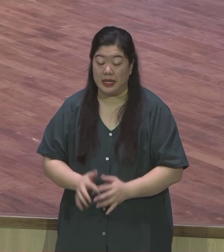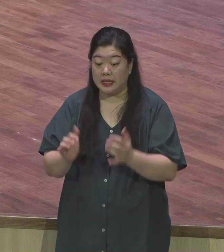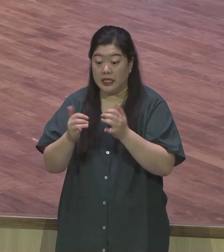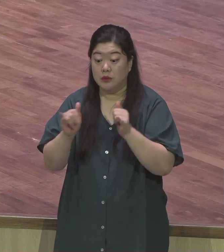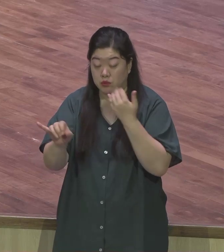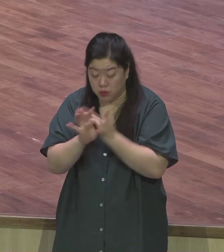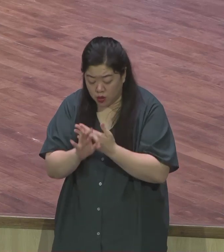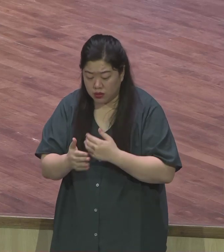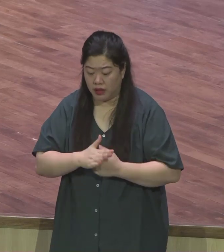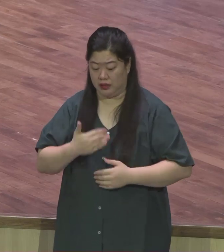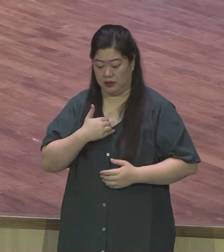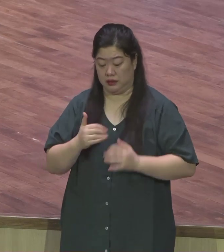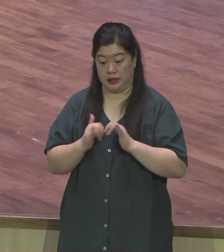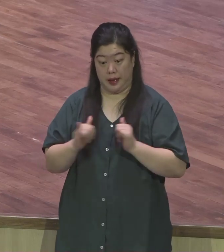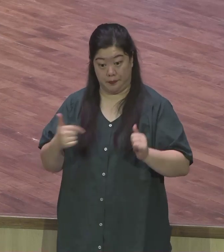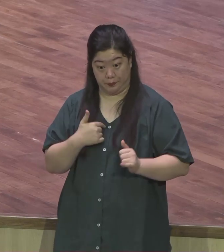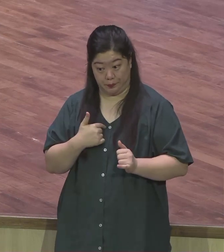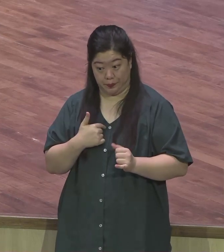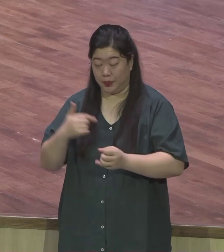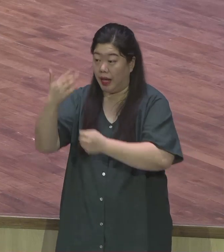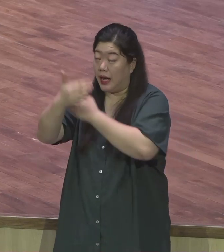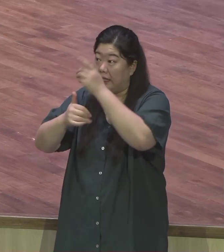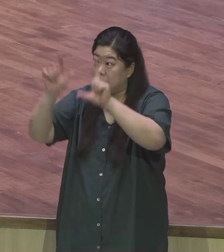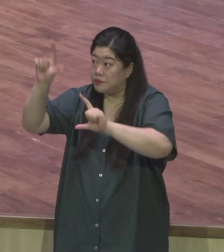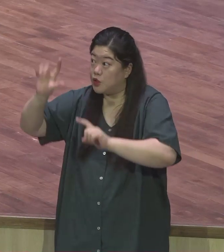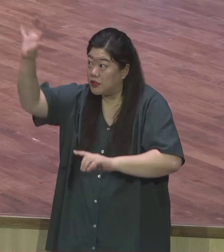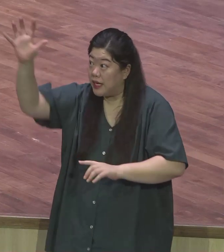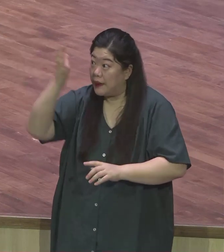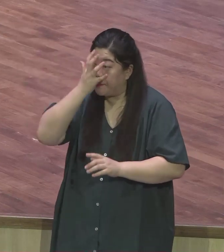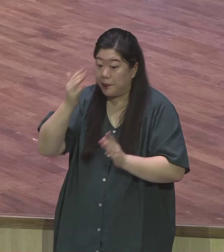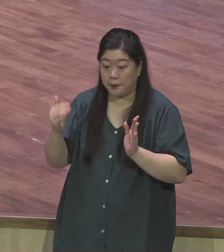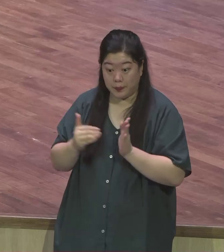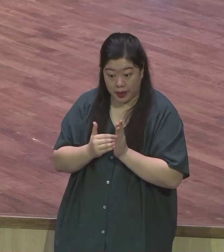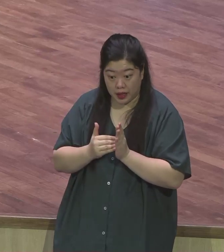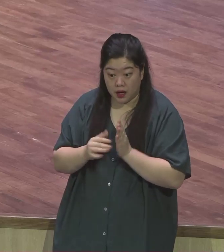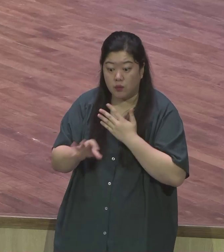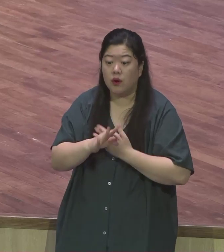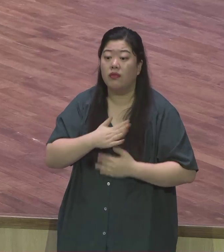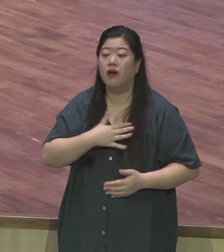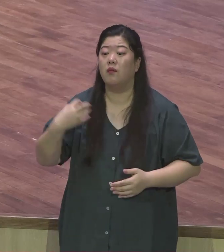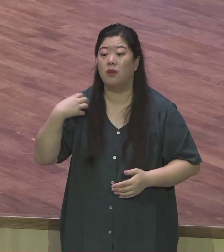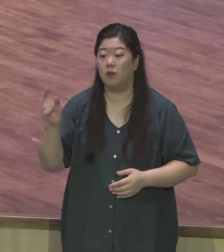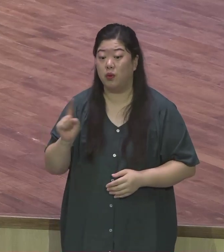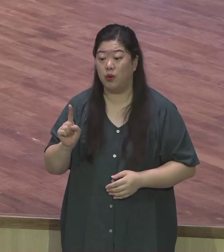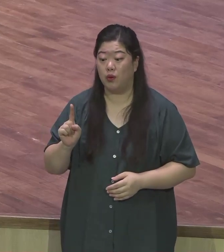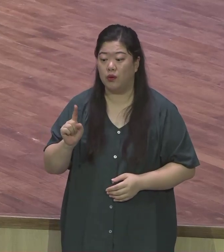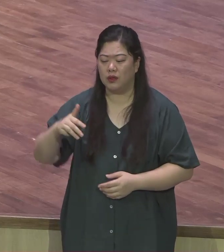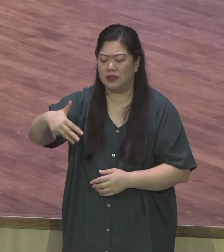원리처럼 하나님을 경위하는 것 하나님을 두려워할 줄 아는 것 그것이 바로 창조 원리인 줄 믿습니다